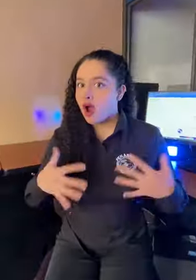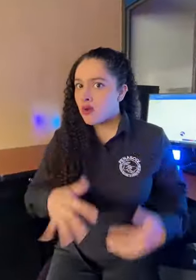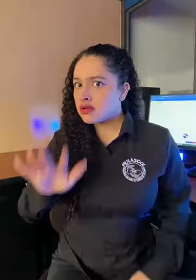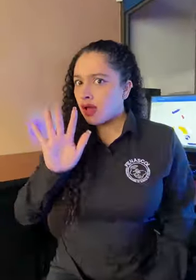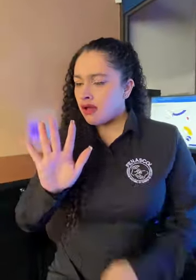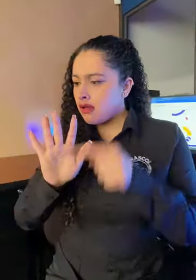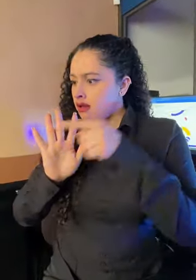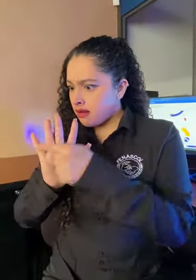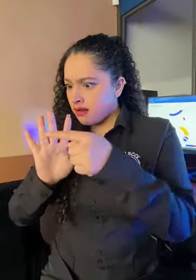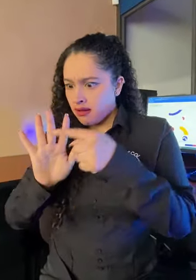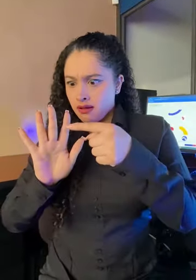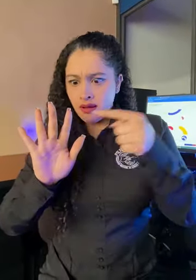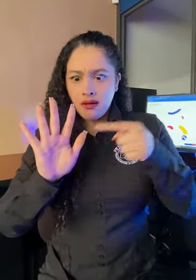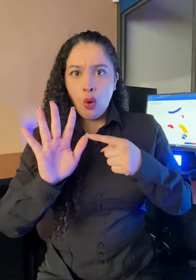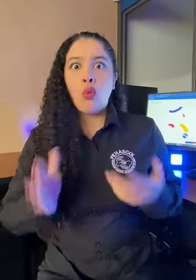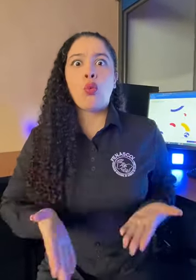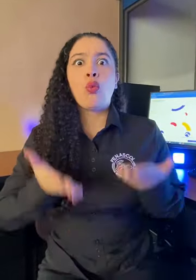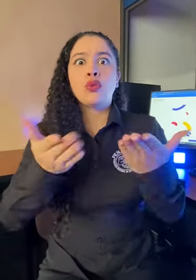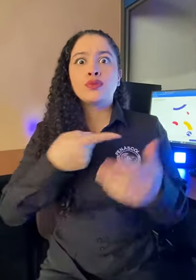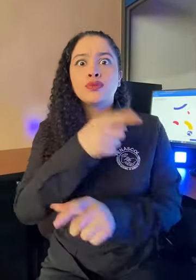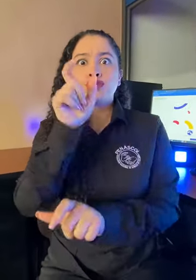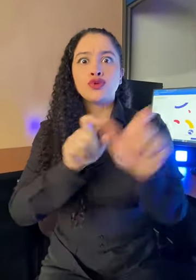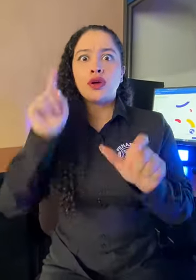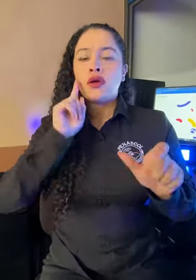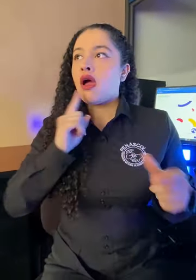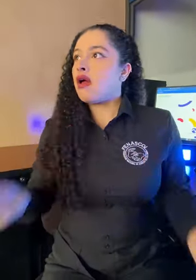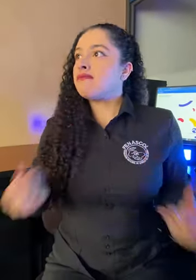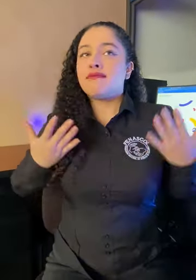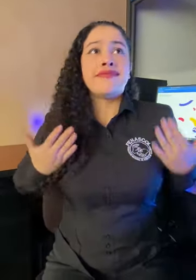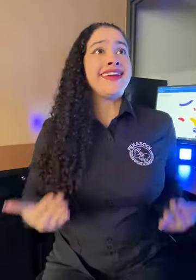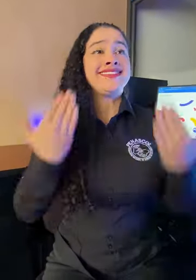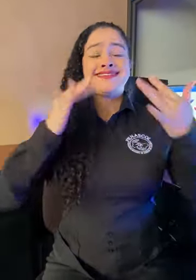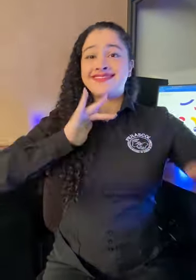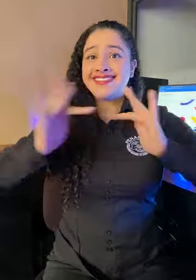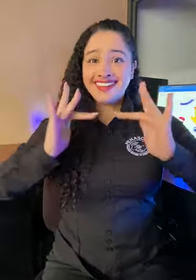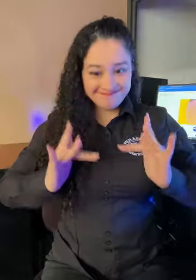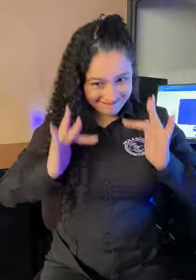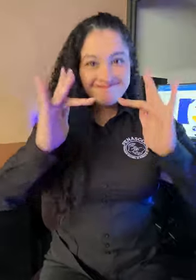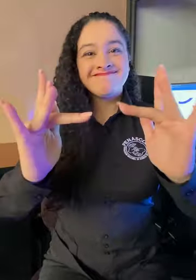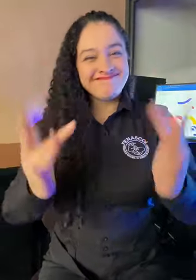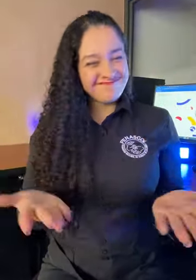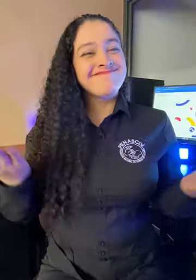¡Wow! Vimos estos 5 beneficios que el Centro de Relevo les da a las personas sordas.